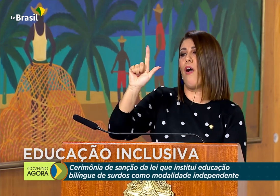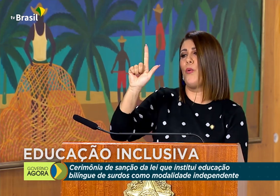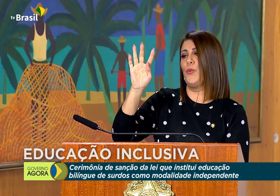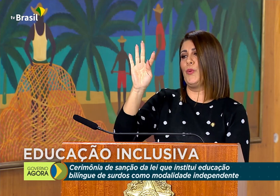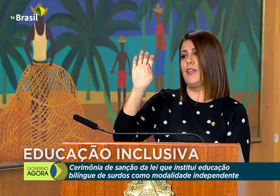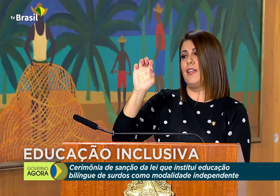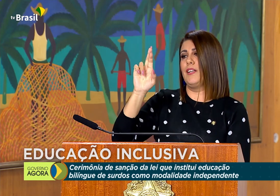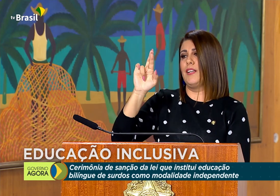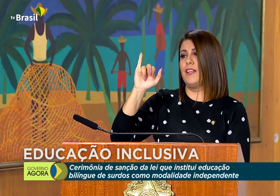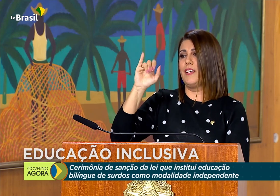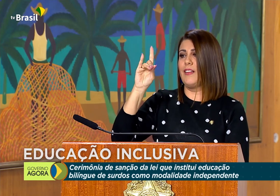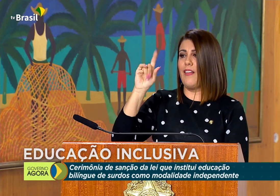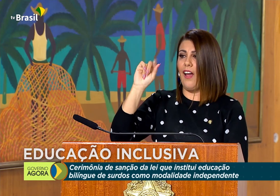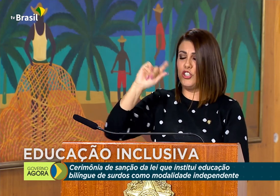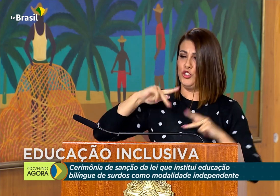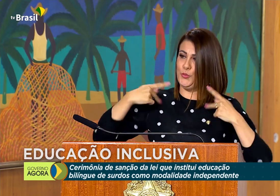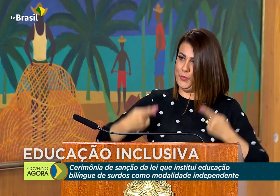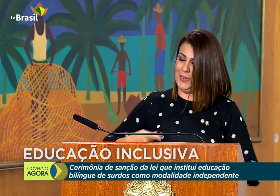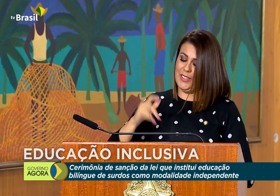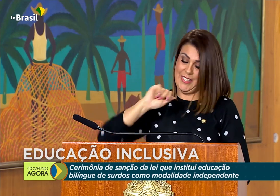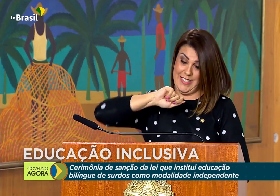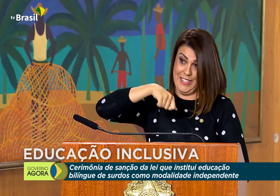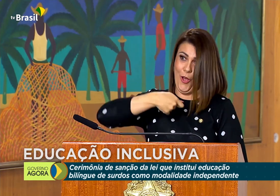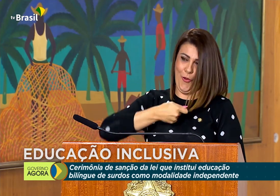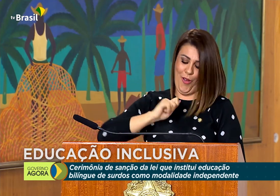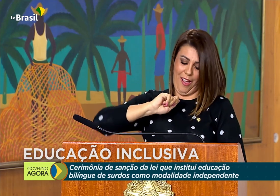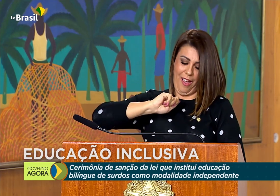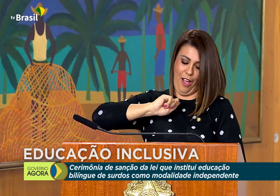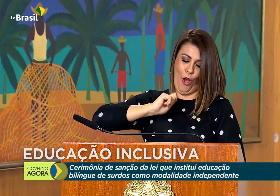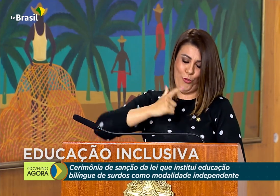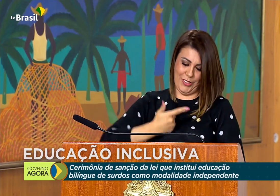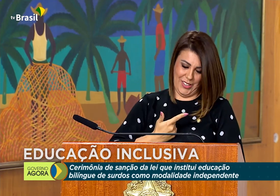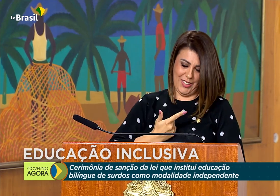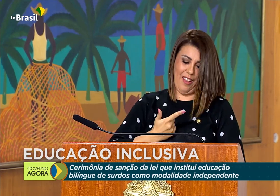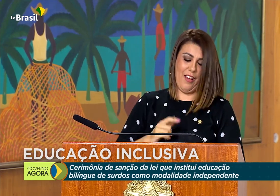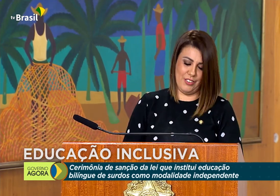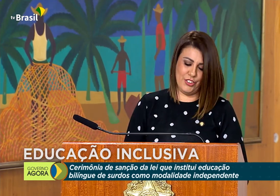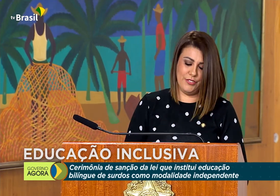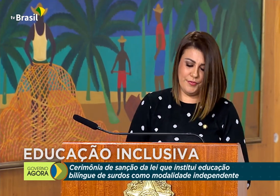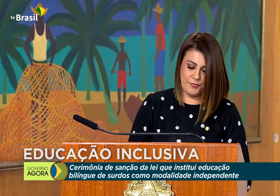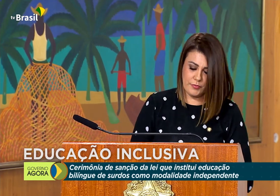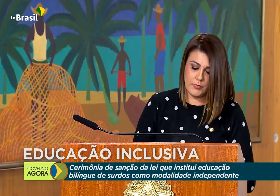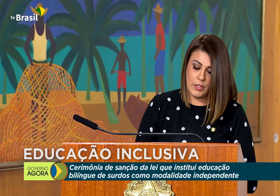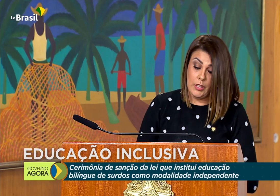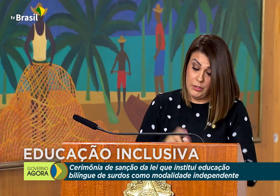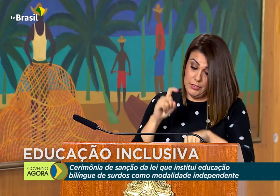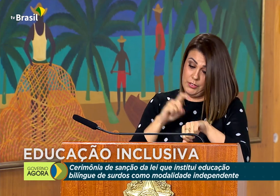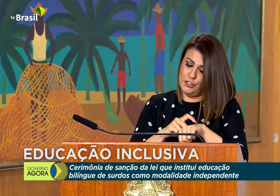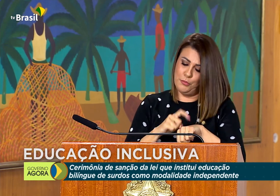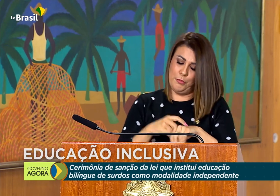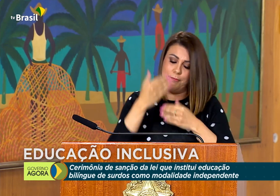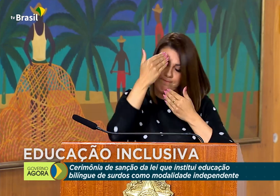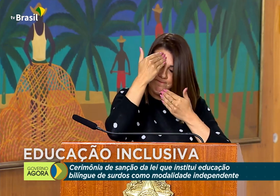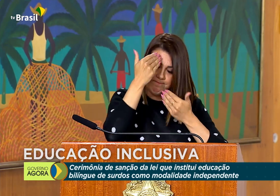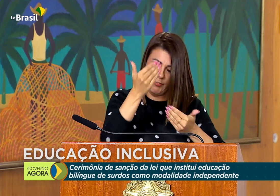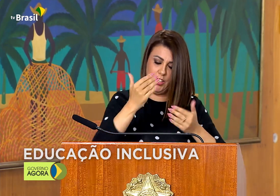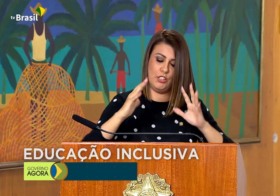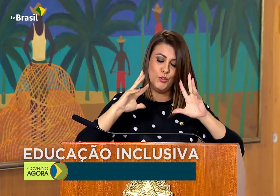de alteridade humana. Esse é o sinal de alteridade. Nesse